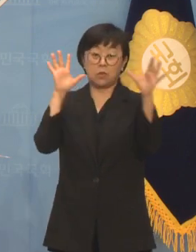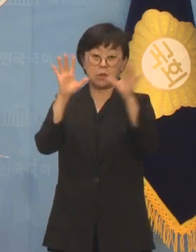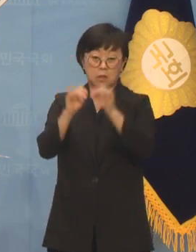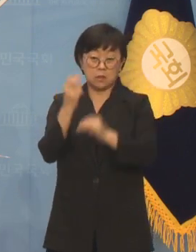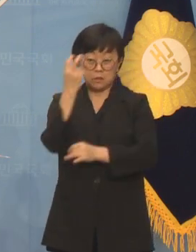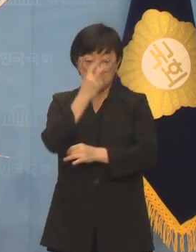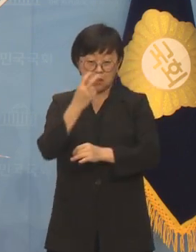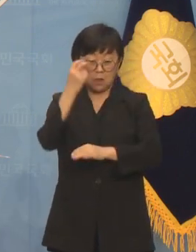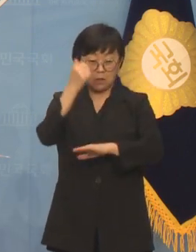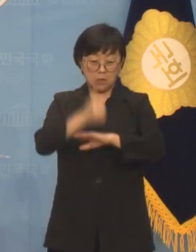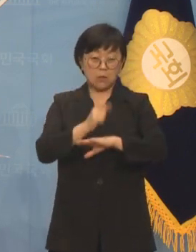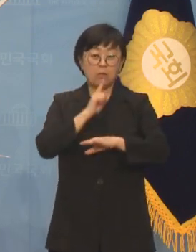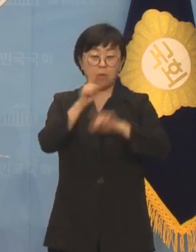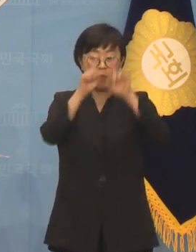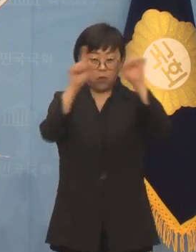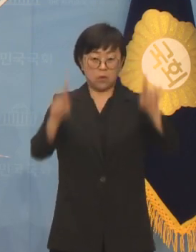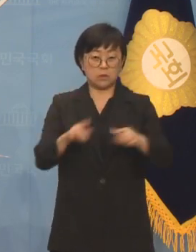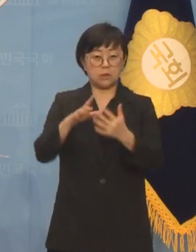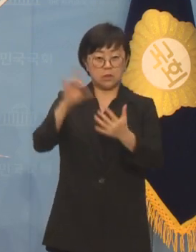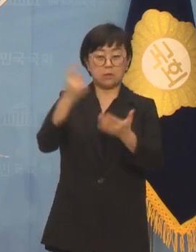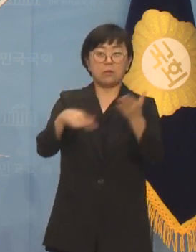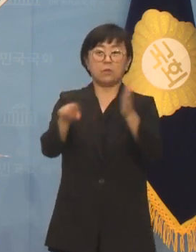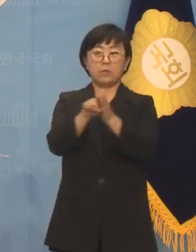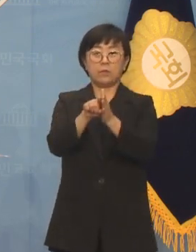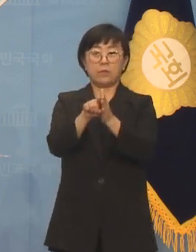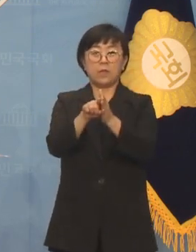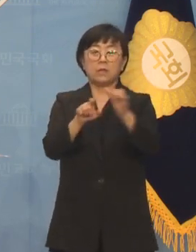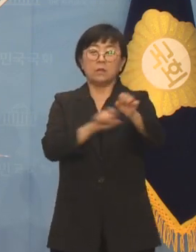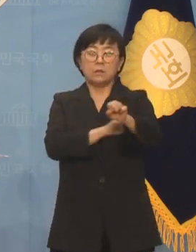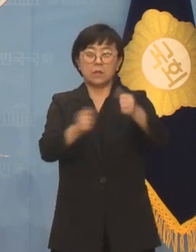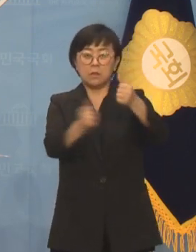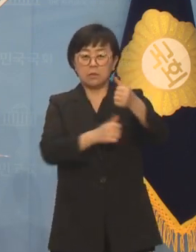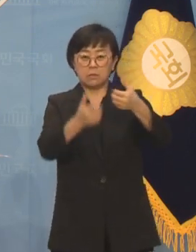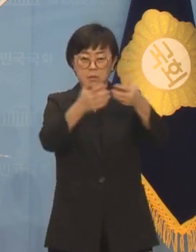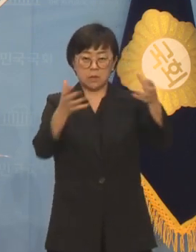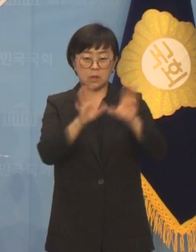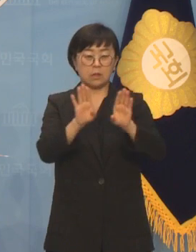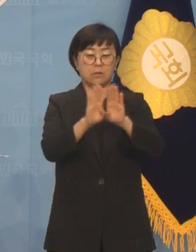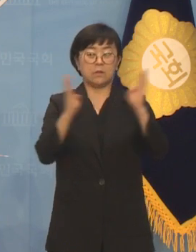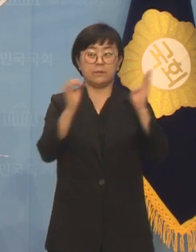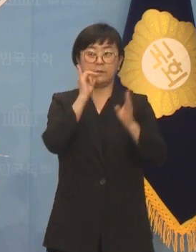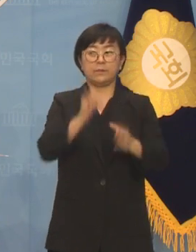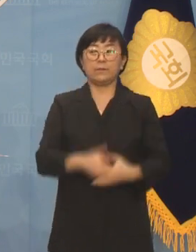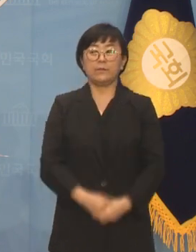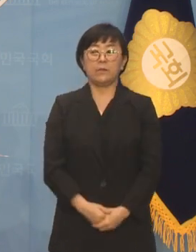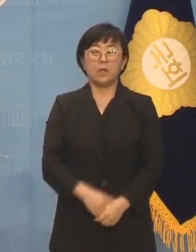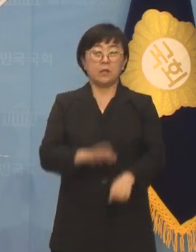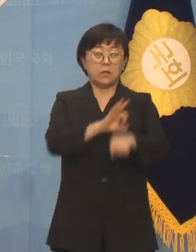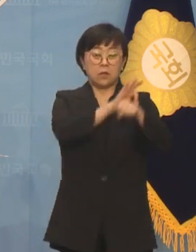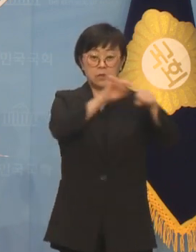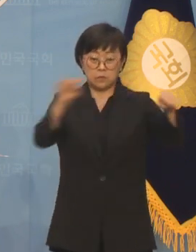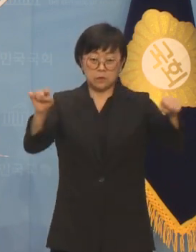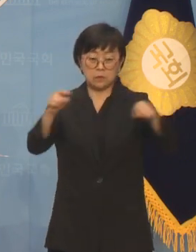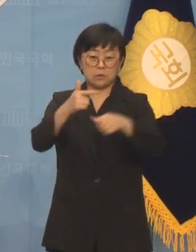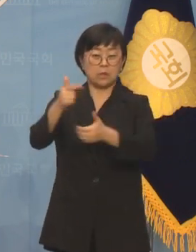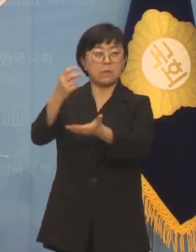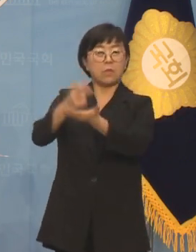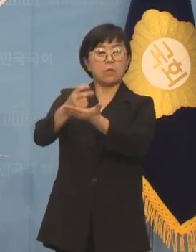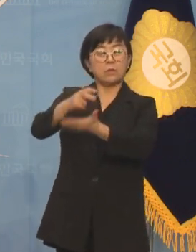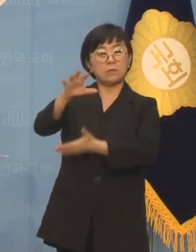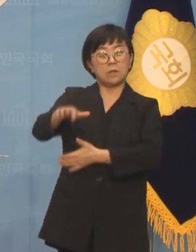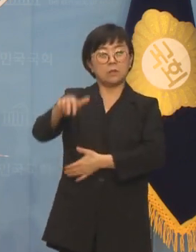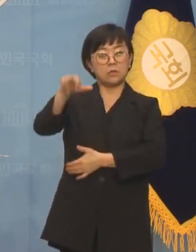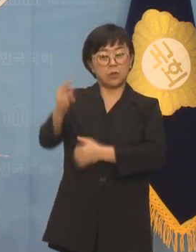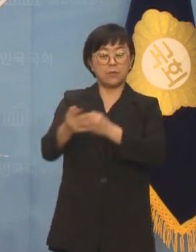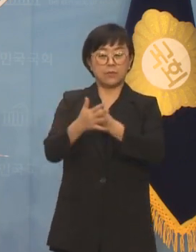심사경과보고서 채택의 건을 심사하를 위해서 특별위원회가 개최됩니다. 10시부터는 대법원장 조희대